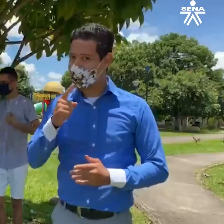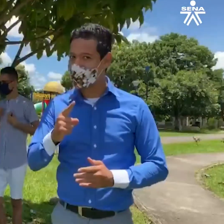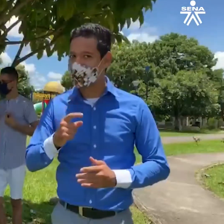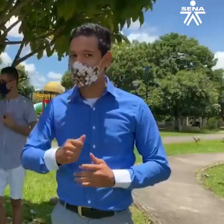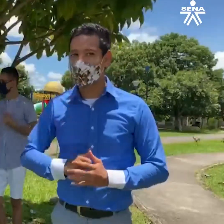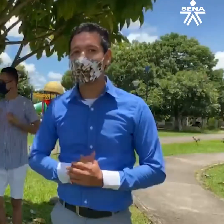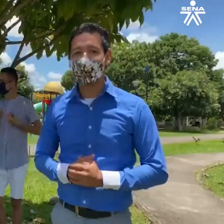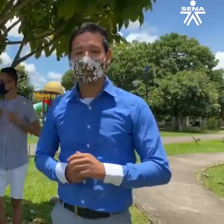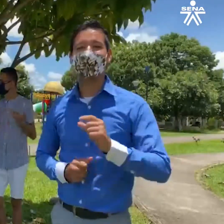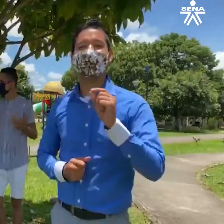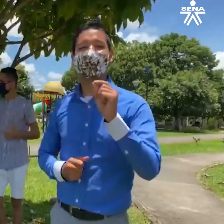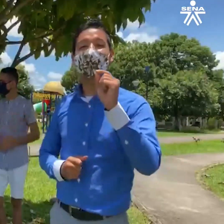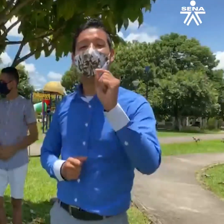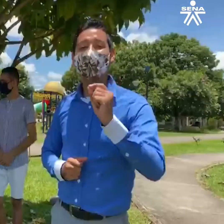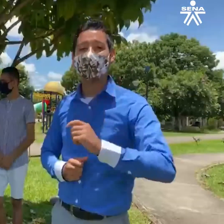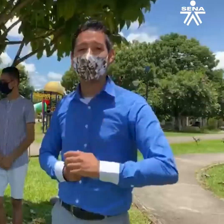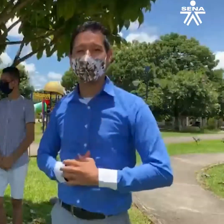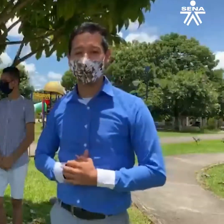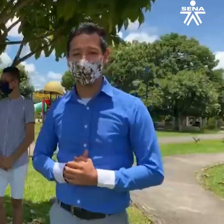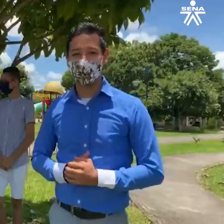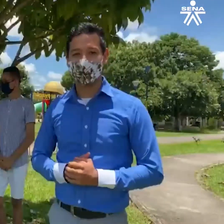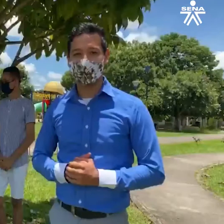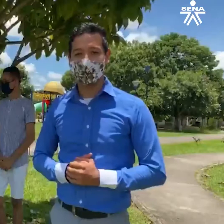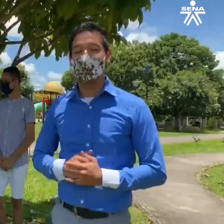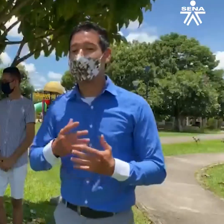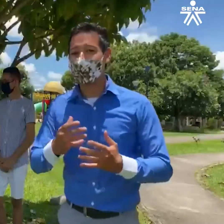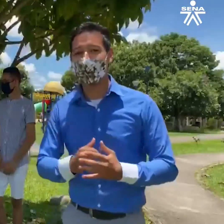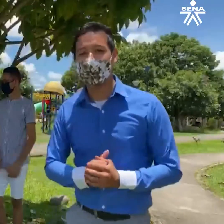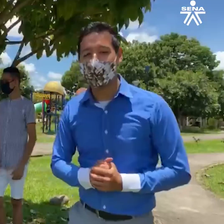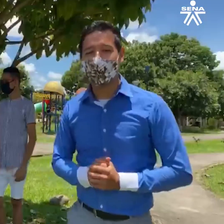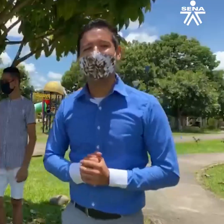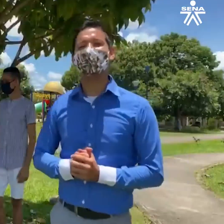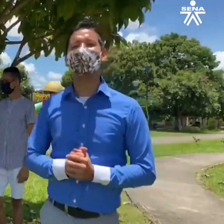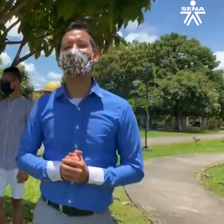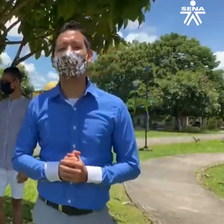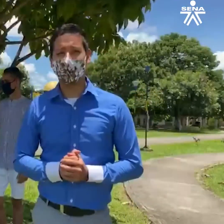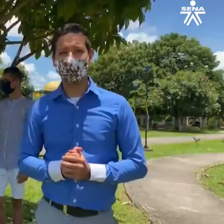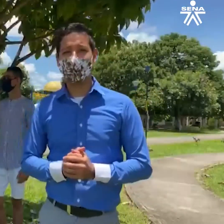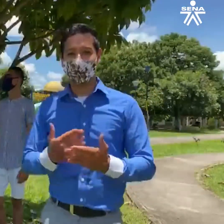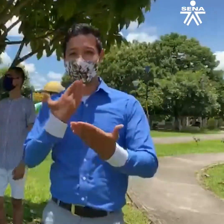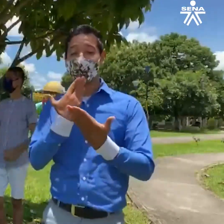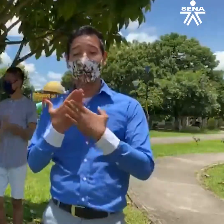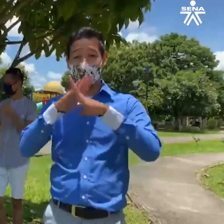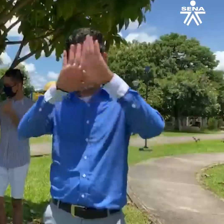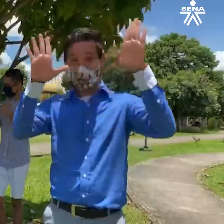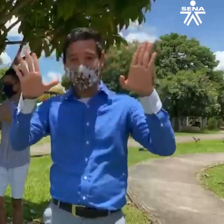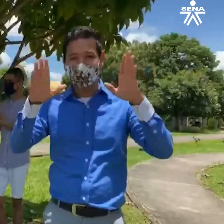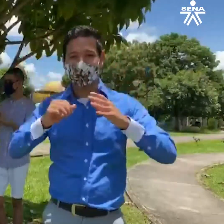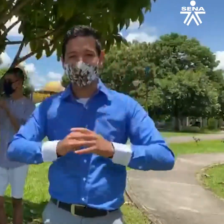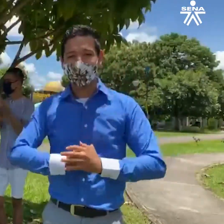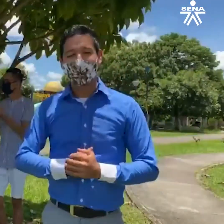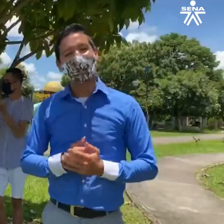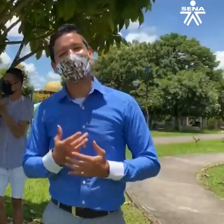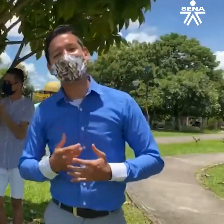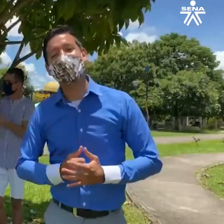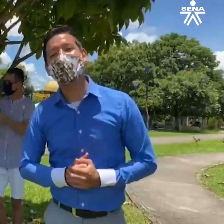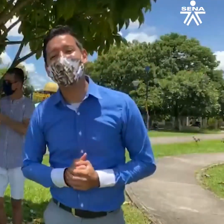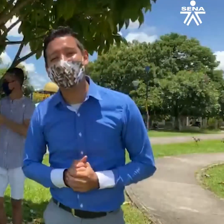puedes aplicar para tener comunicación con los sordos. Por ejemplo, la seña de buenos días, buenos días. La seña de buenas